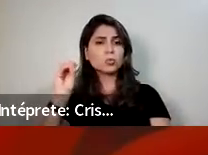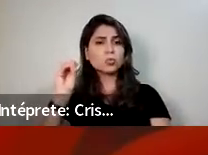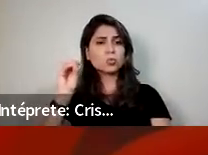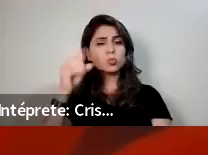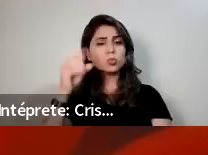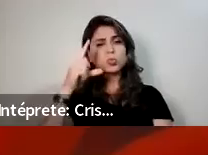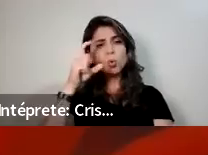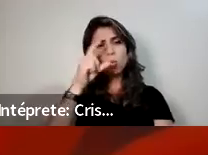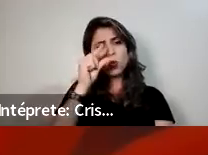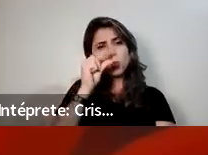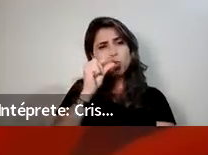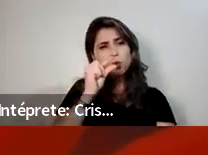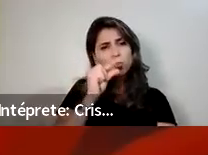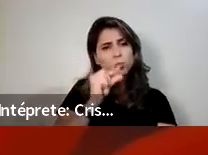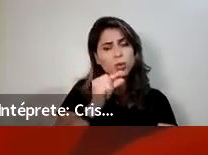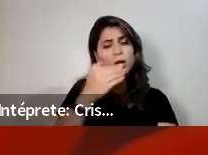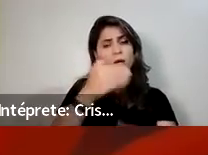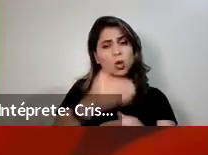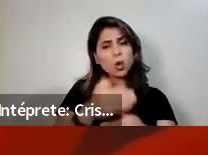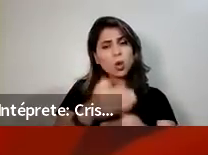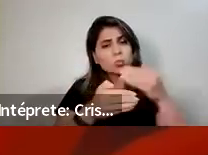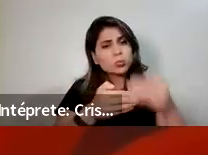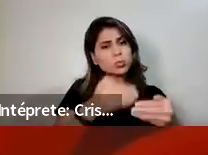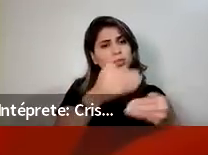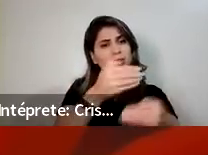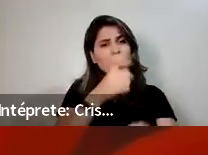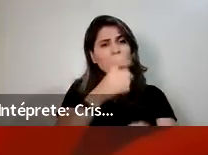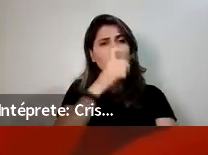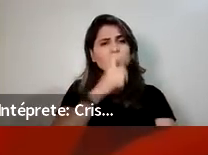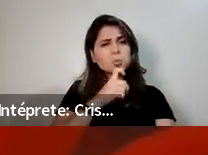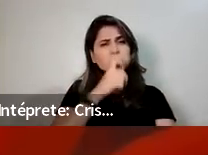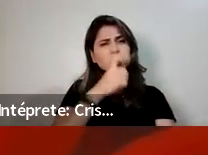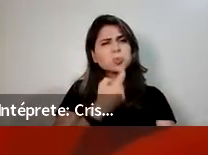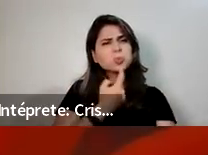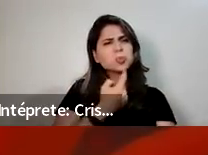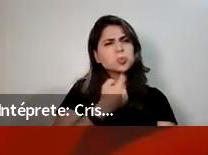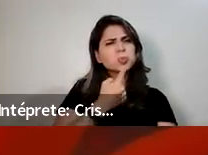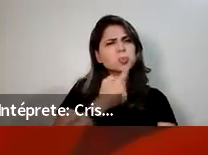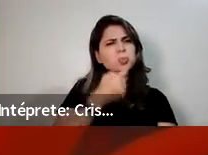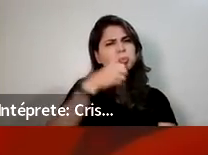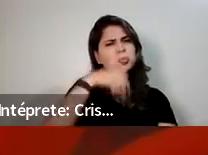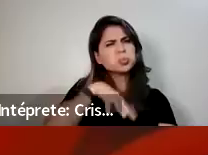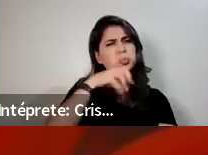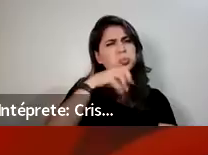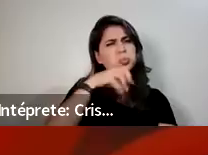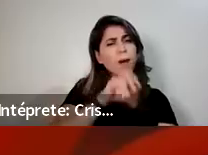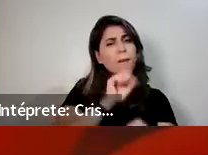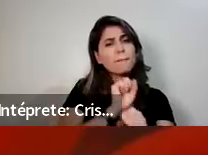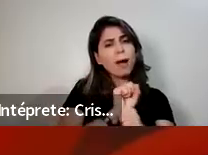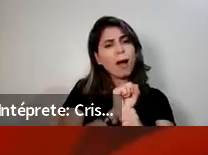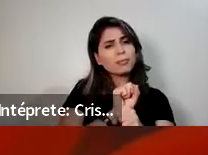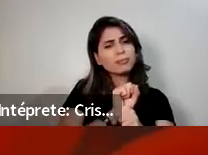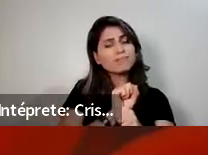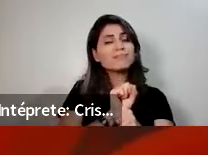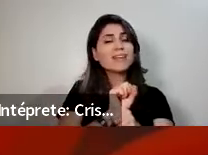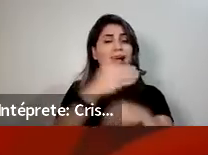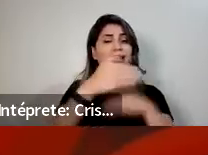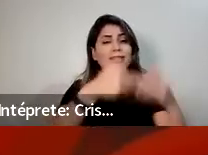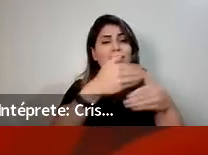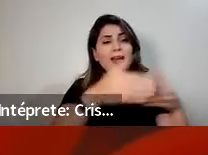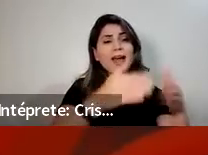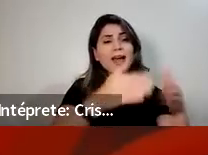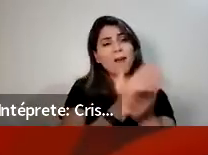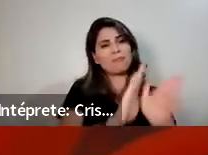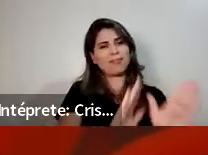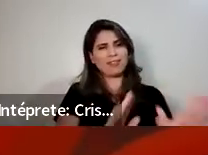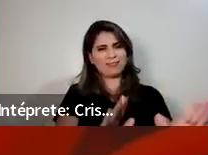que o ciclo menstrual se torne irregular, até cessar por completo. Então, aqui, ó, o período que eu te falei, tem